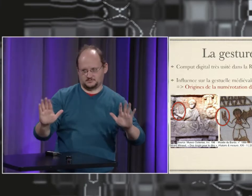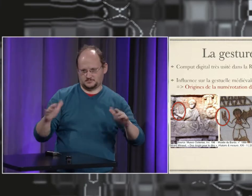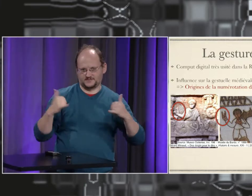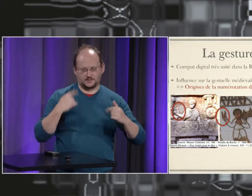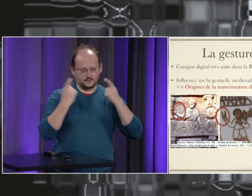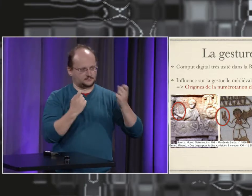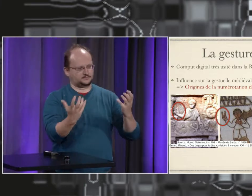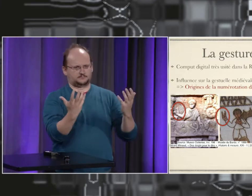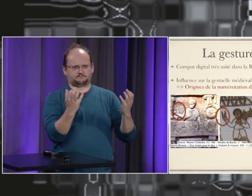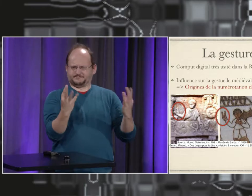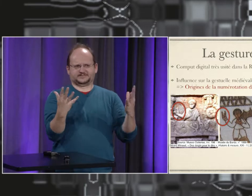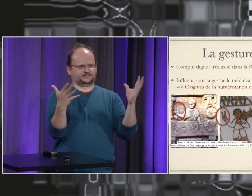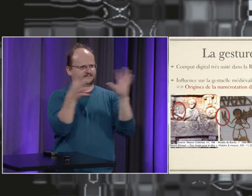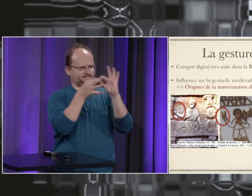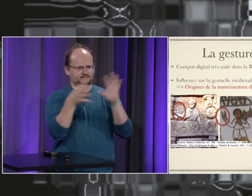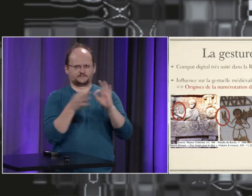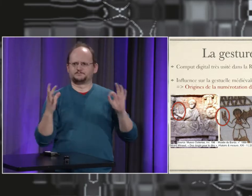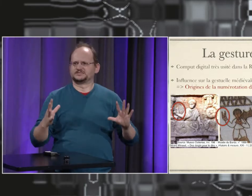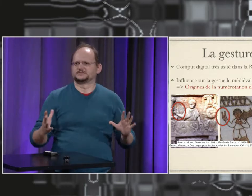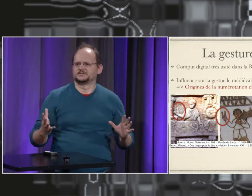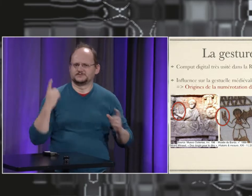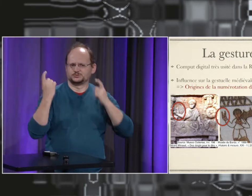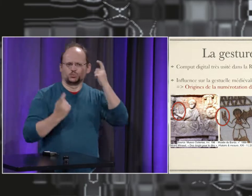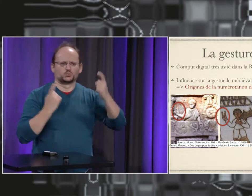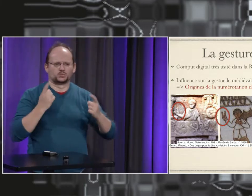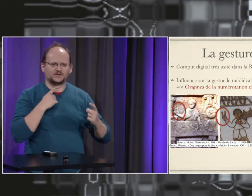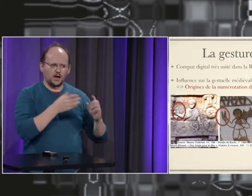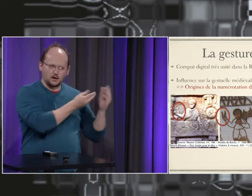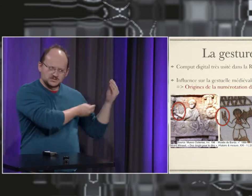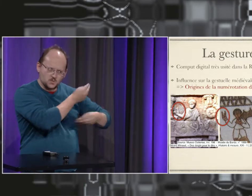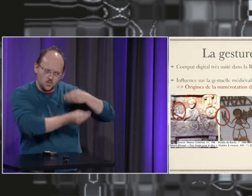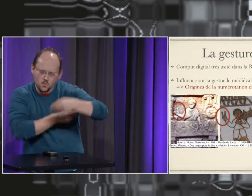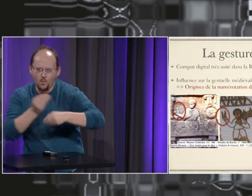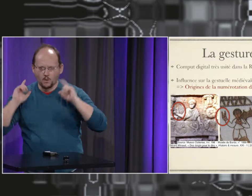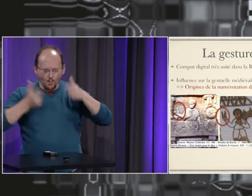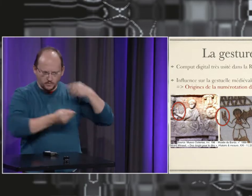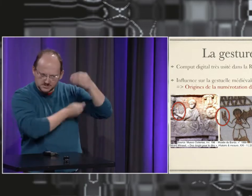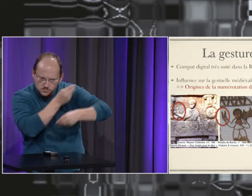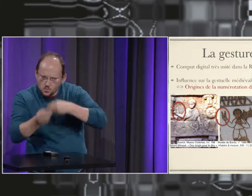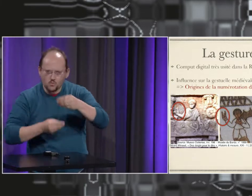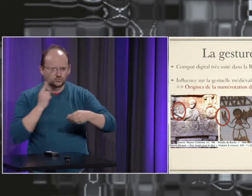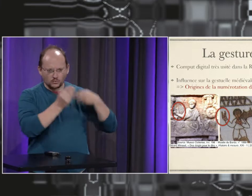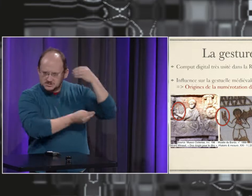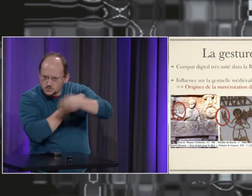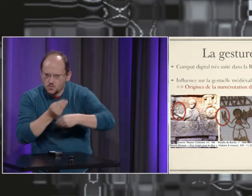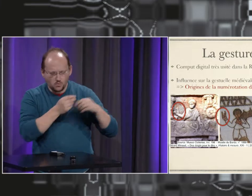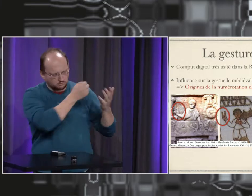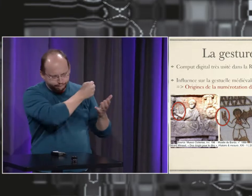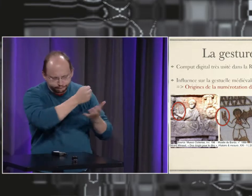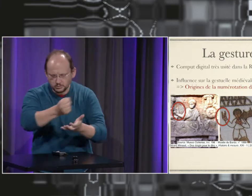alors ce travail cette recherche ça n'est pas abouti mais on fait des liens et on voit qu'il y a une transmission des signes monastiques